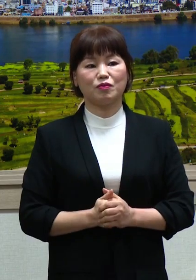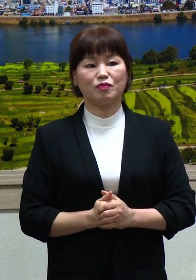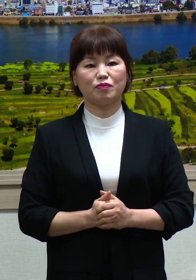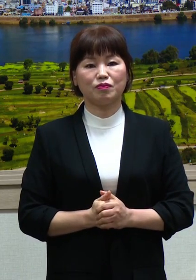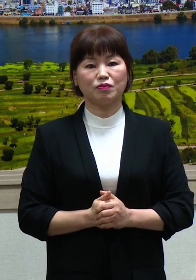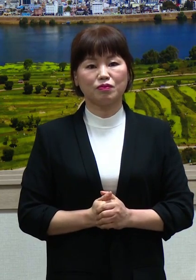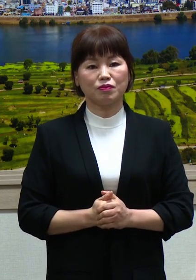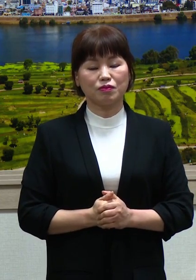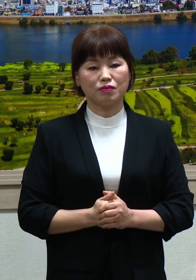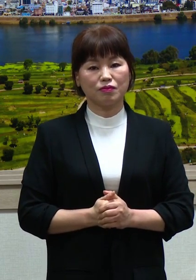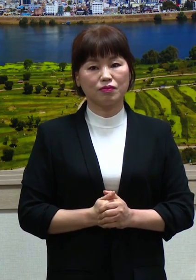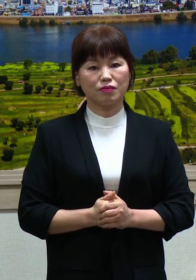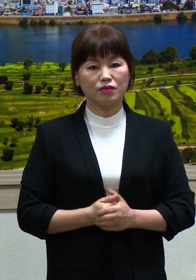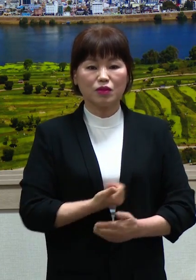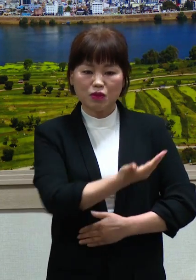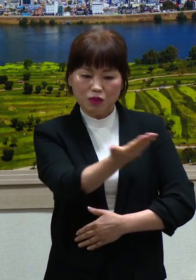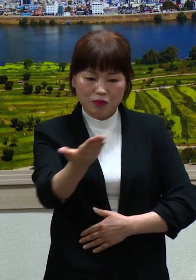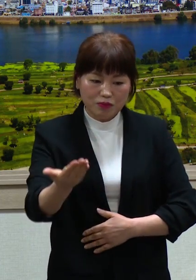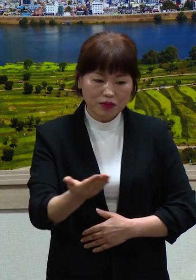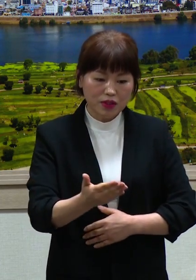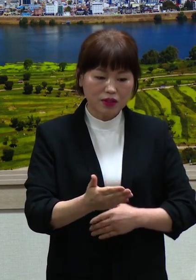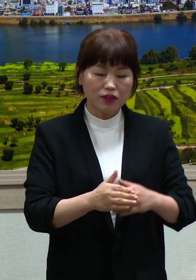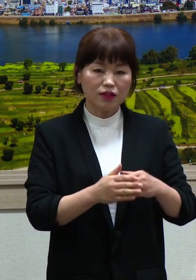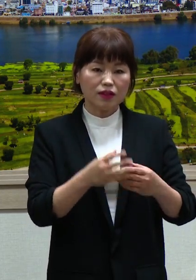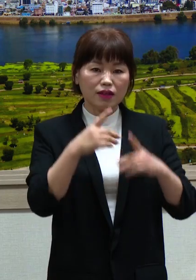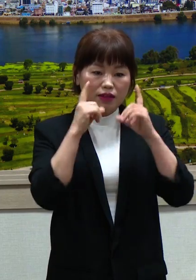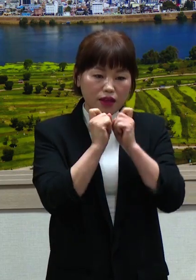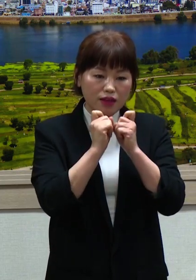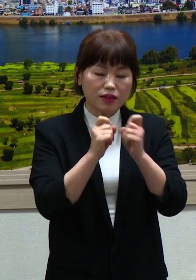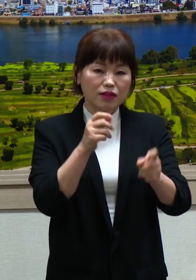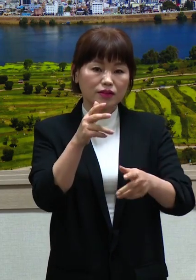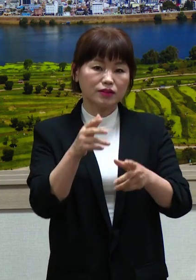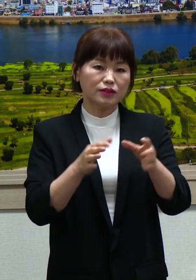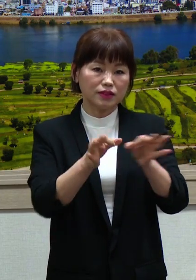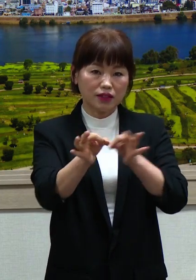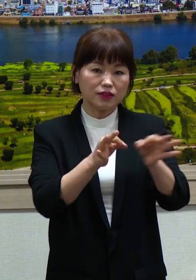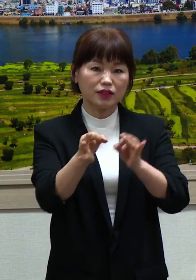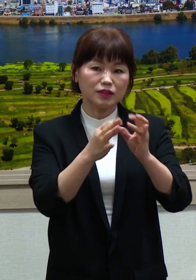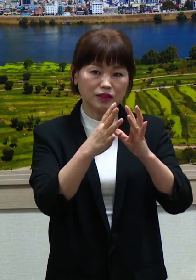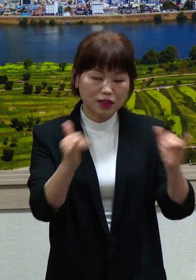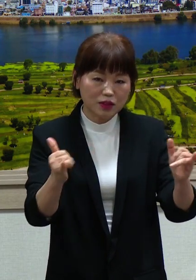부담을 최대한 줄여드릴 수 있도록 노력하겠습니다.